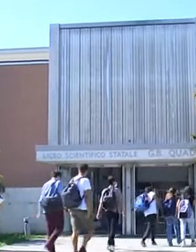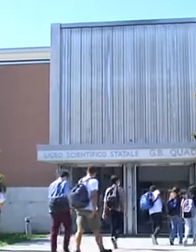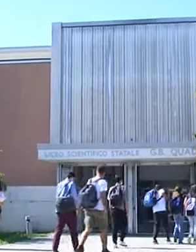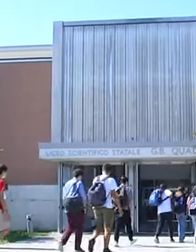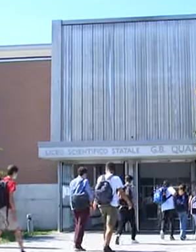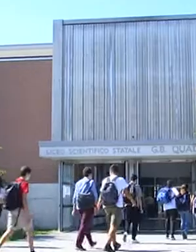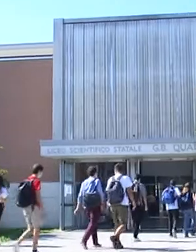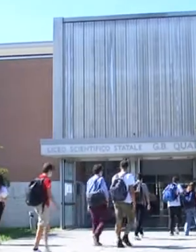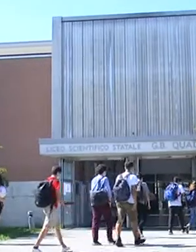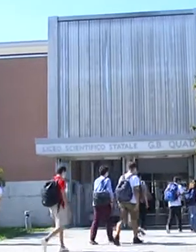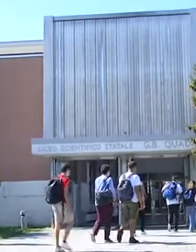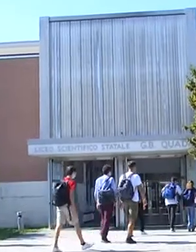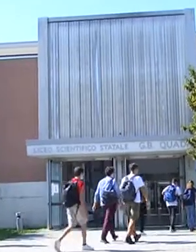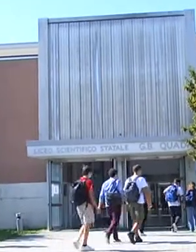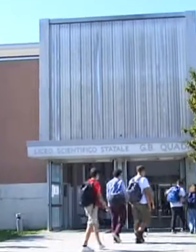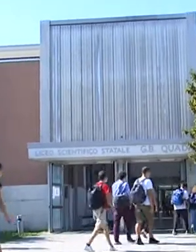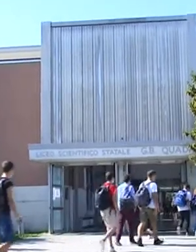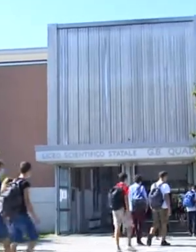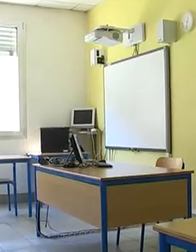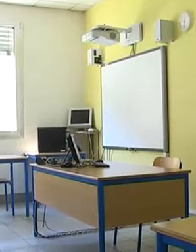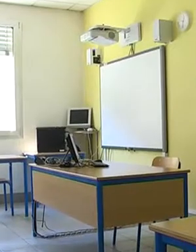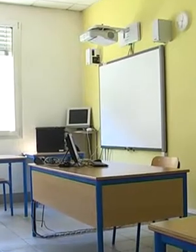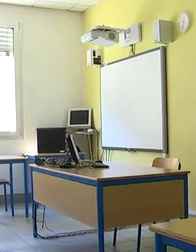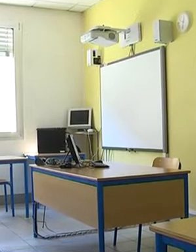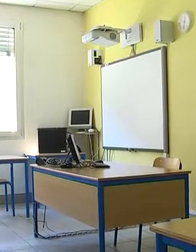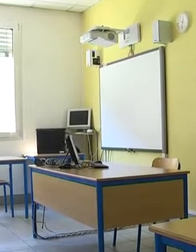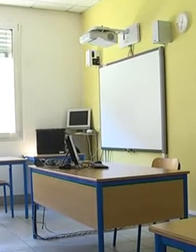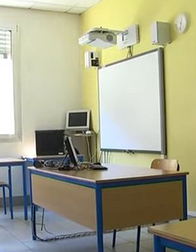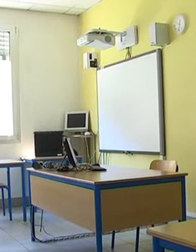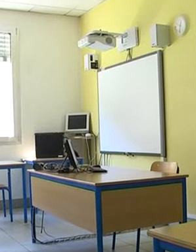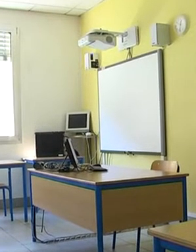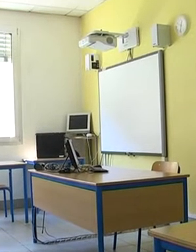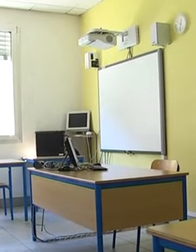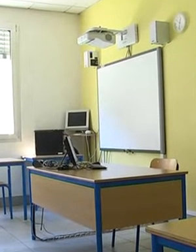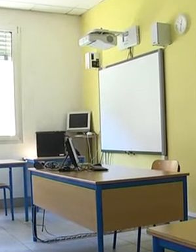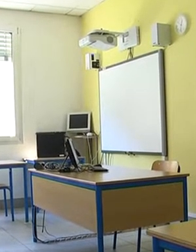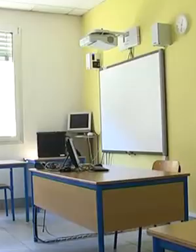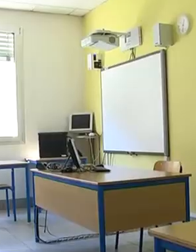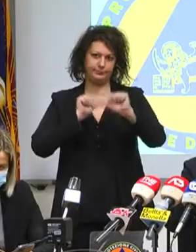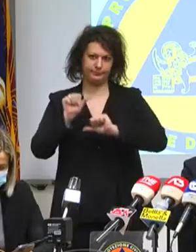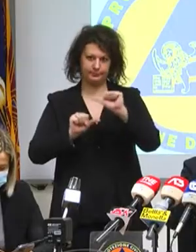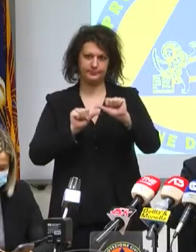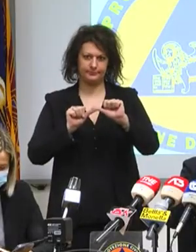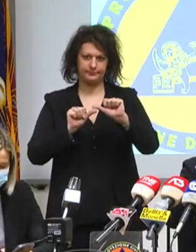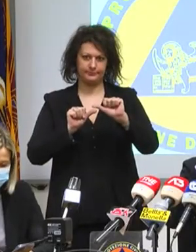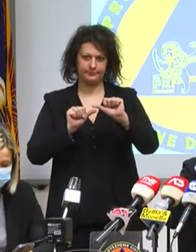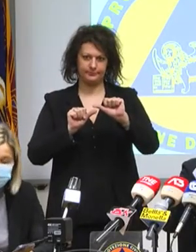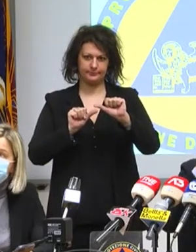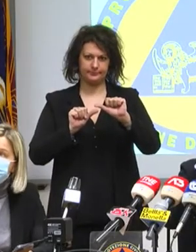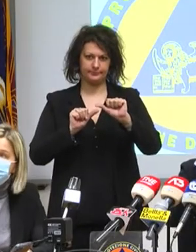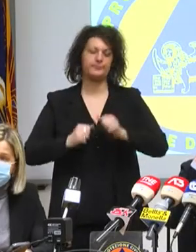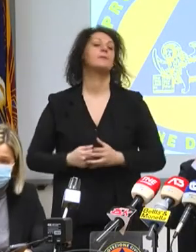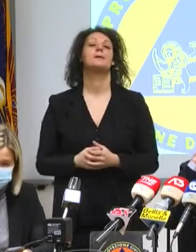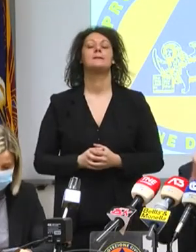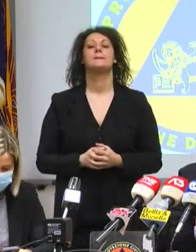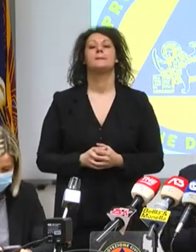elezioni degli istituti superiori resteranno in presenza al 50%, con test a tappeto. Noi adesso vogliamo